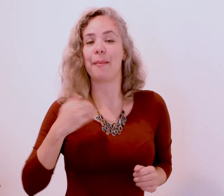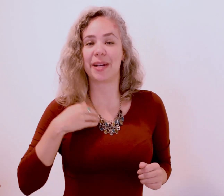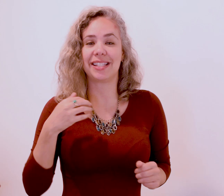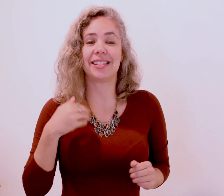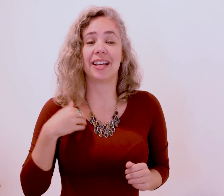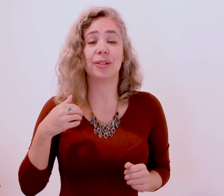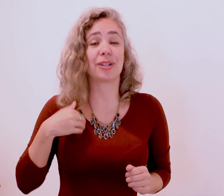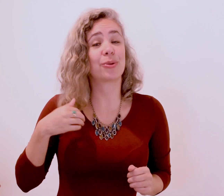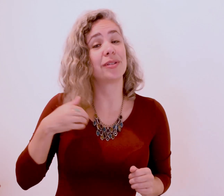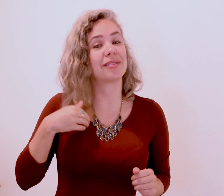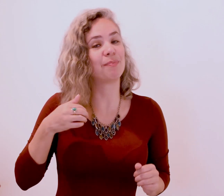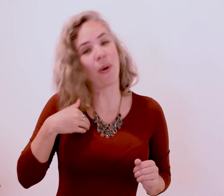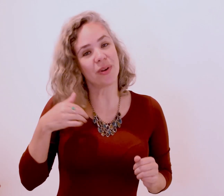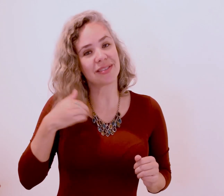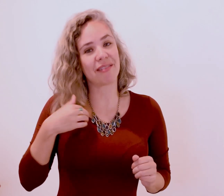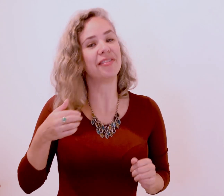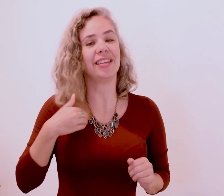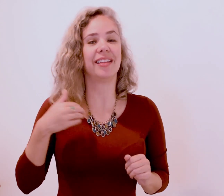Apreciando as coisas boas da vida